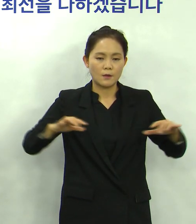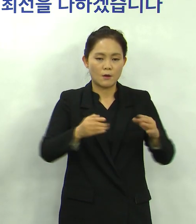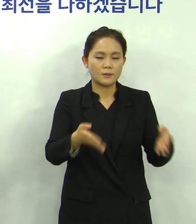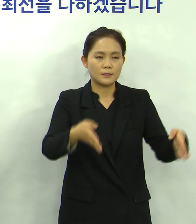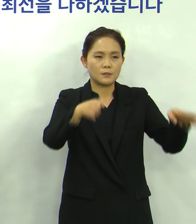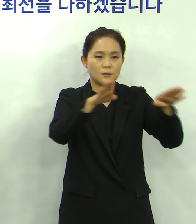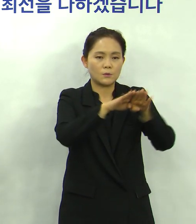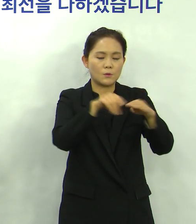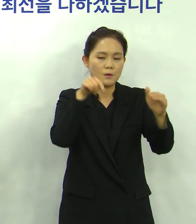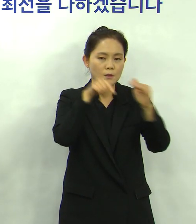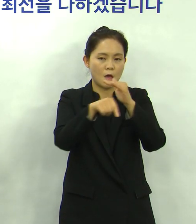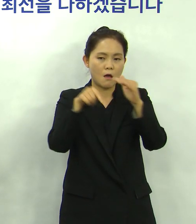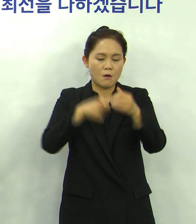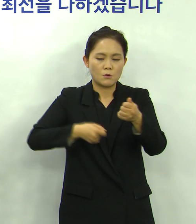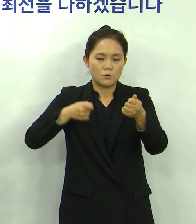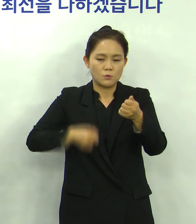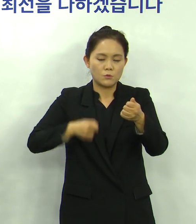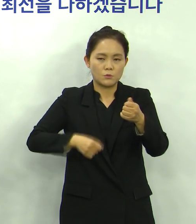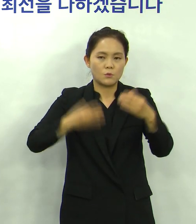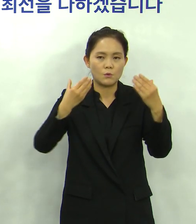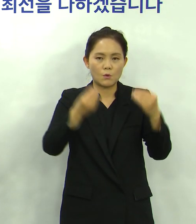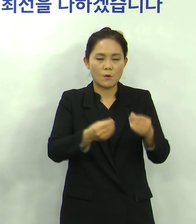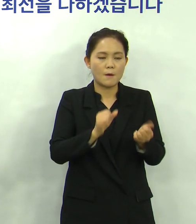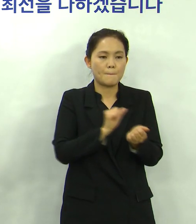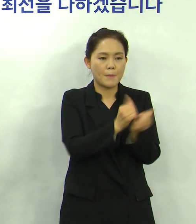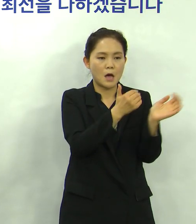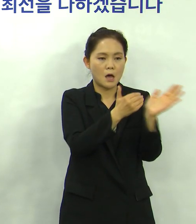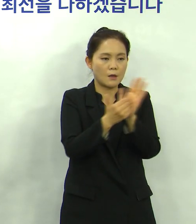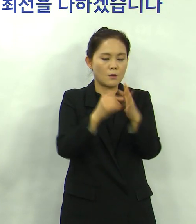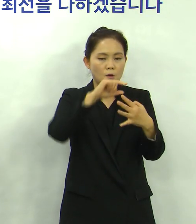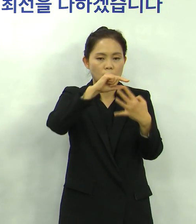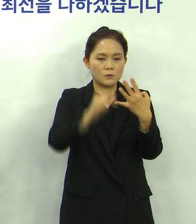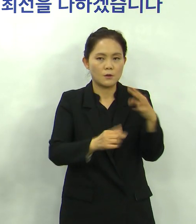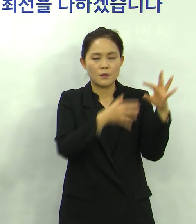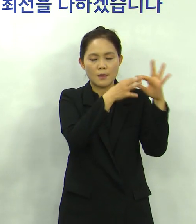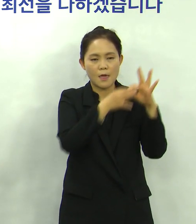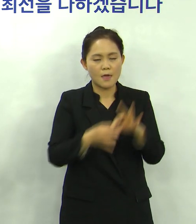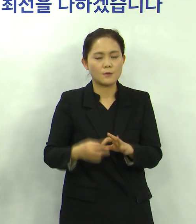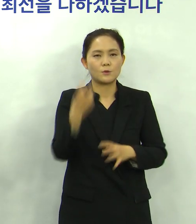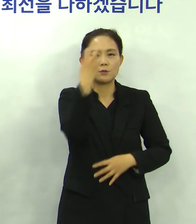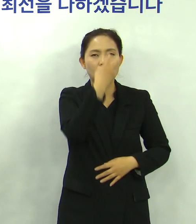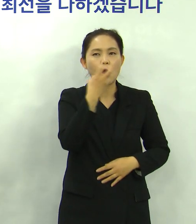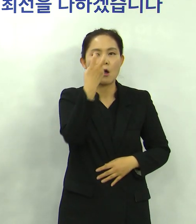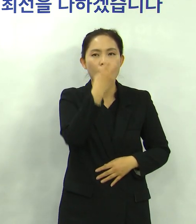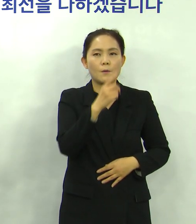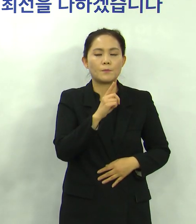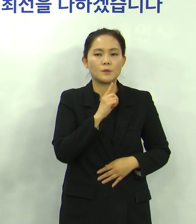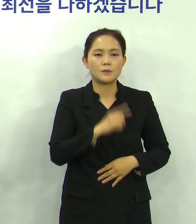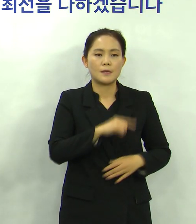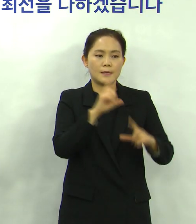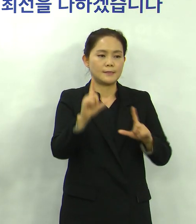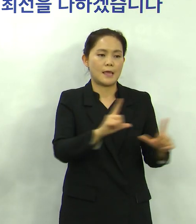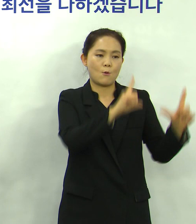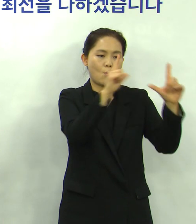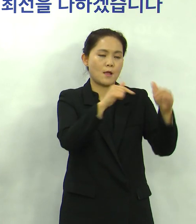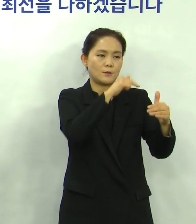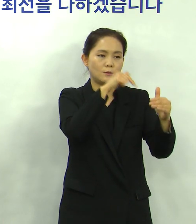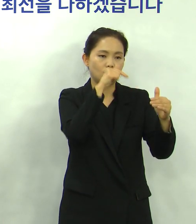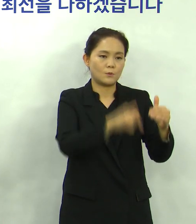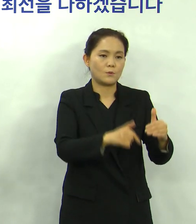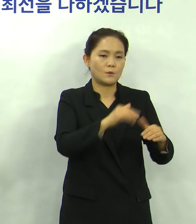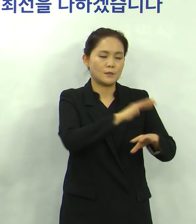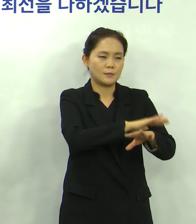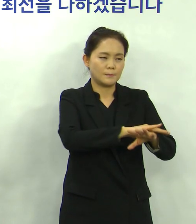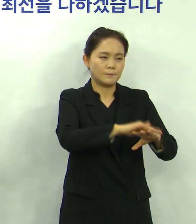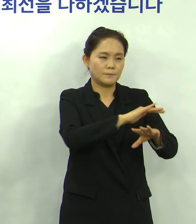수시로 소독하고 각 시설의 방역수칙 이행 실태를 지속해서 점검하는 등 생활속 거리두기 정착을 위해